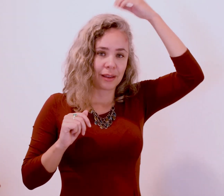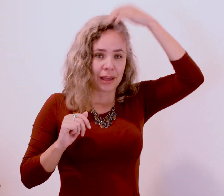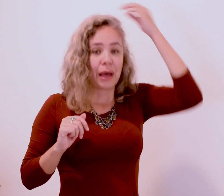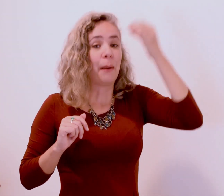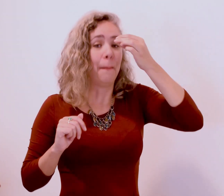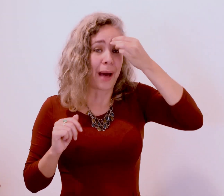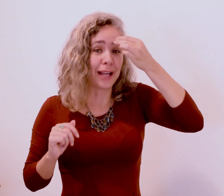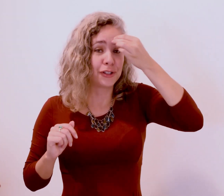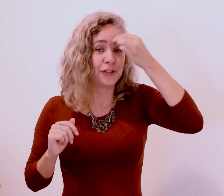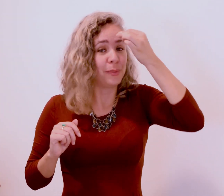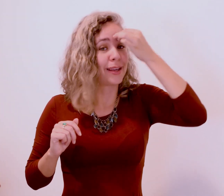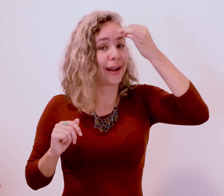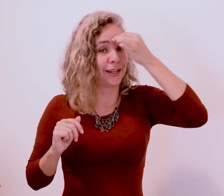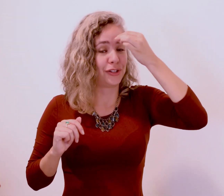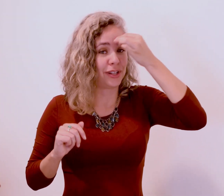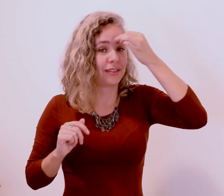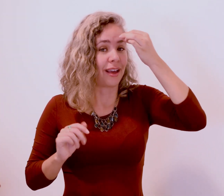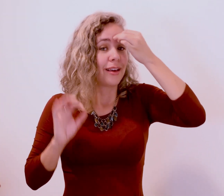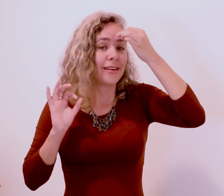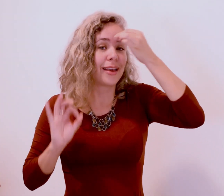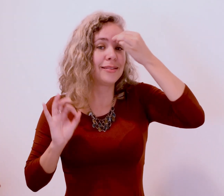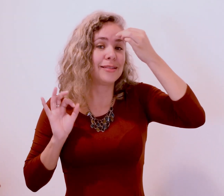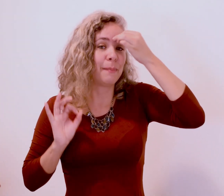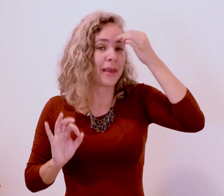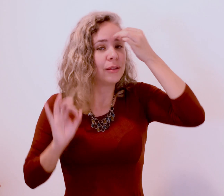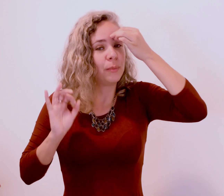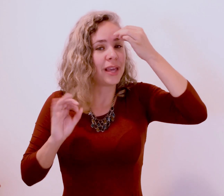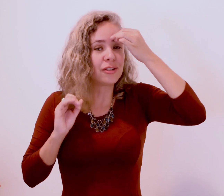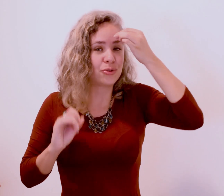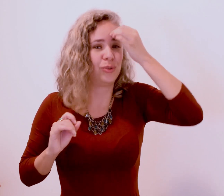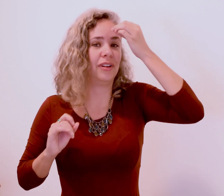Parte de mim acredita Que esse medo me ajuda